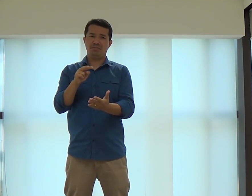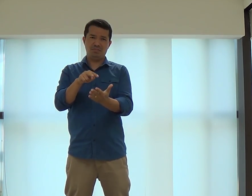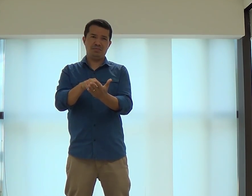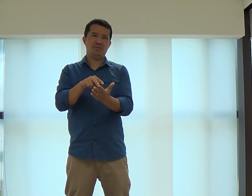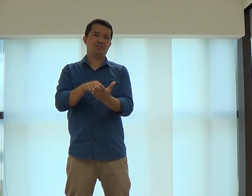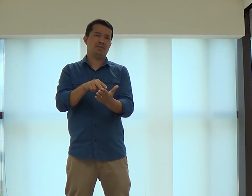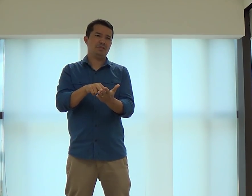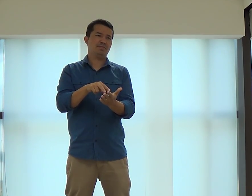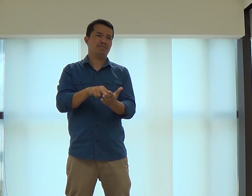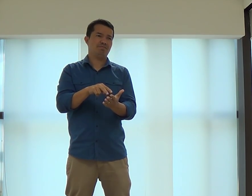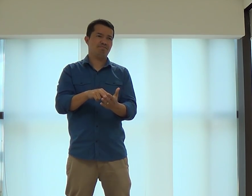força. Fique em pé.